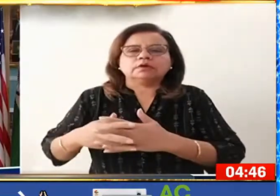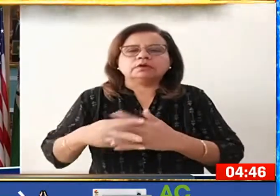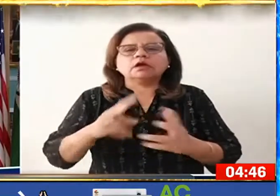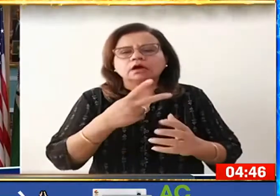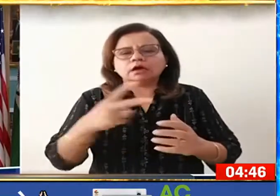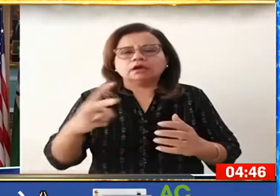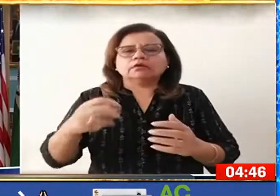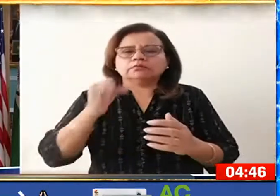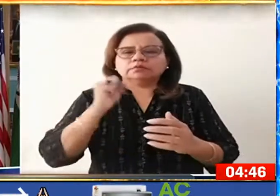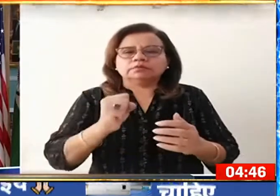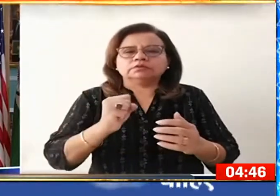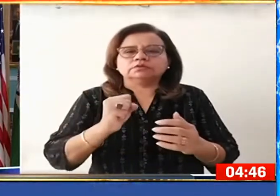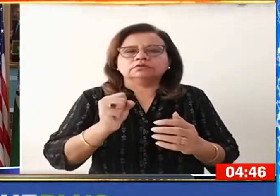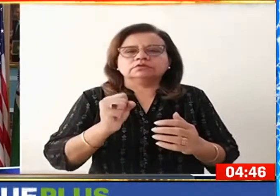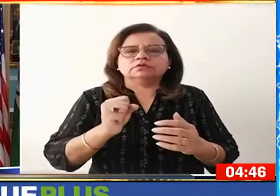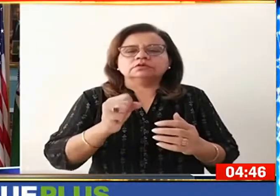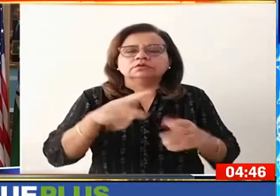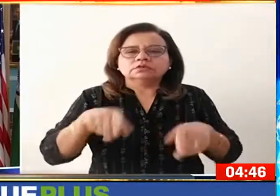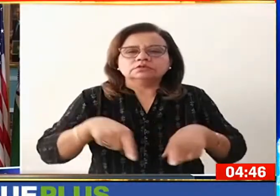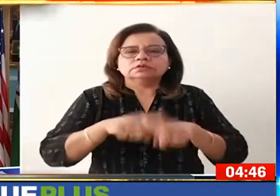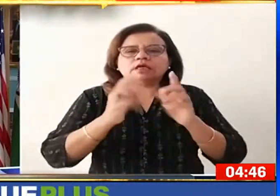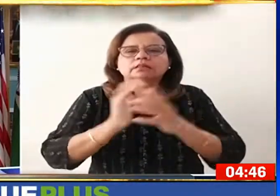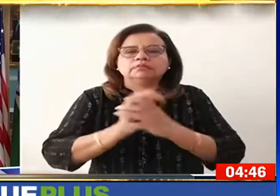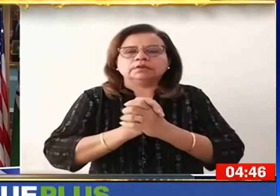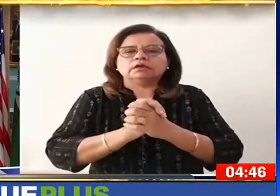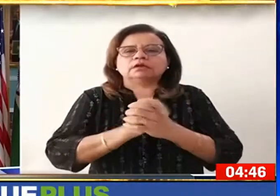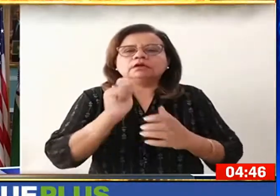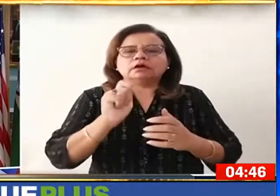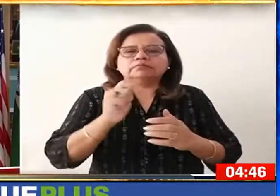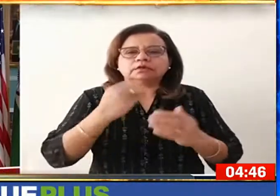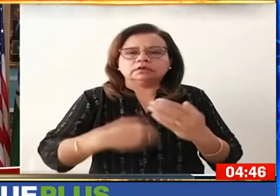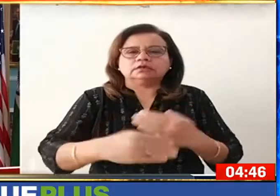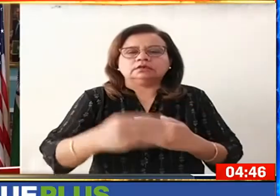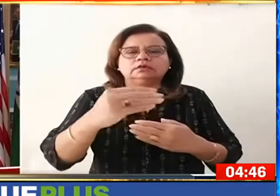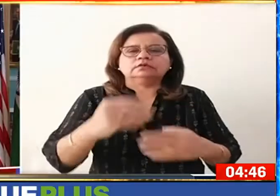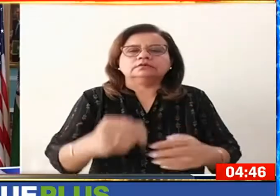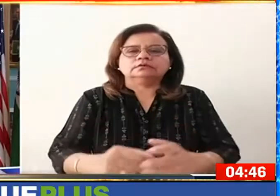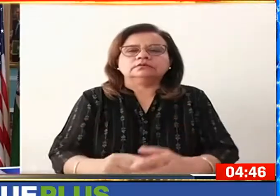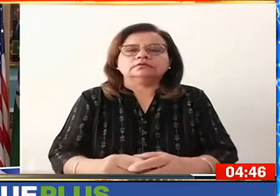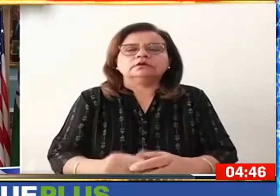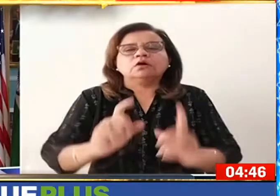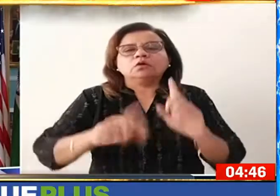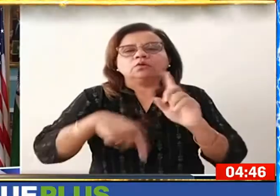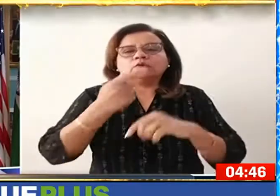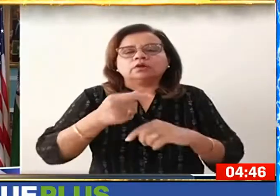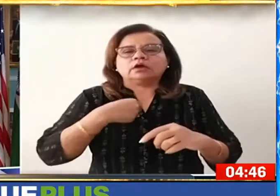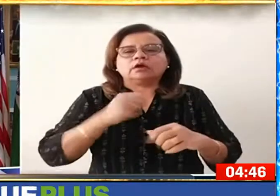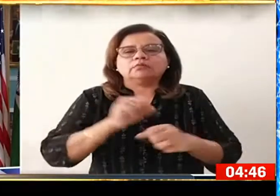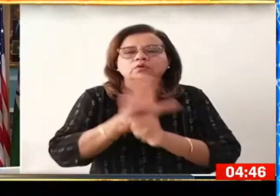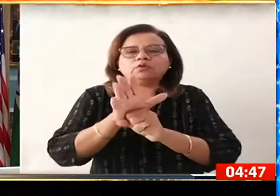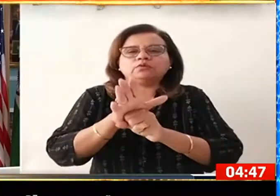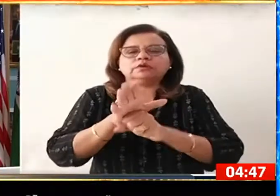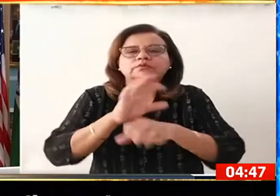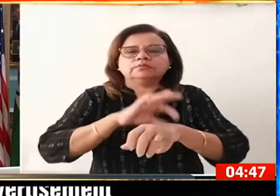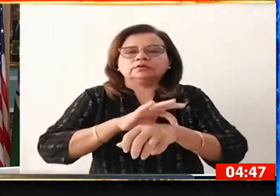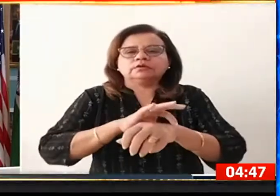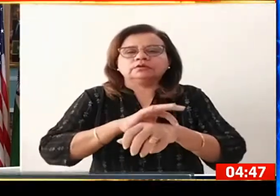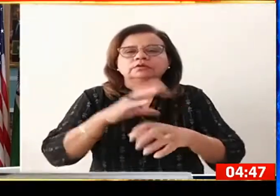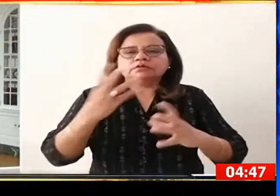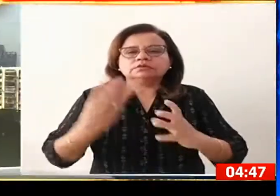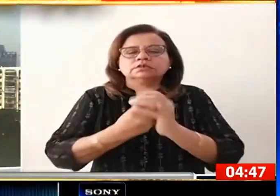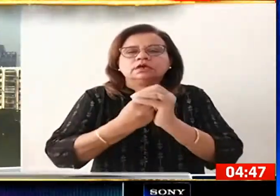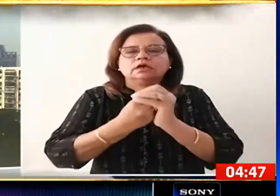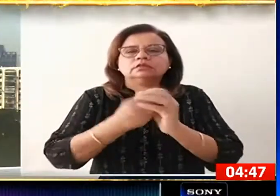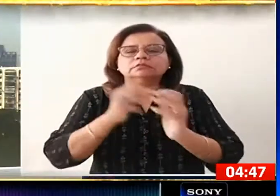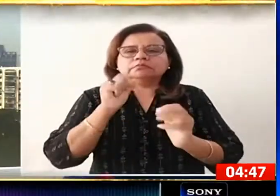चुनोतियों पर साथ मिलकर काम कर रहे हैं उन्होंने कहा हम कोविट-19 से साथ मिलकर लड़ रहे